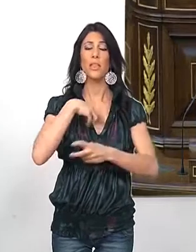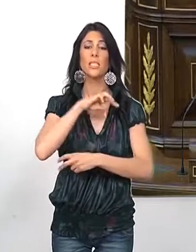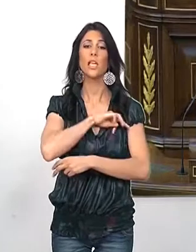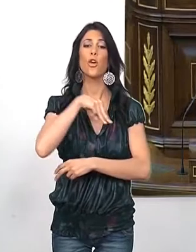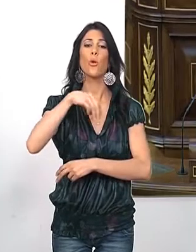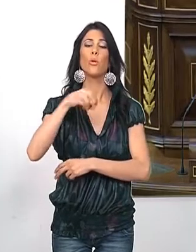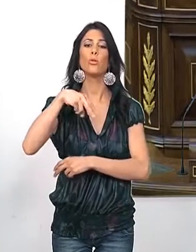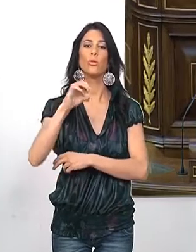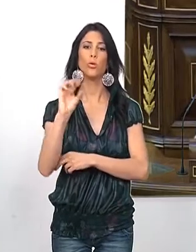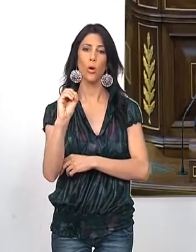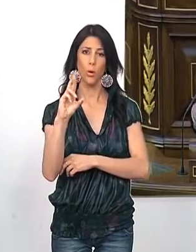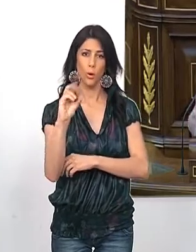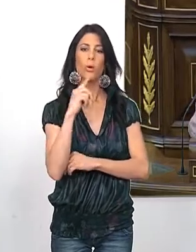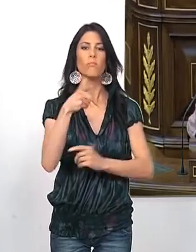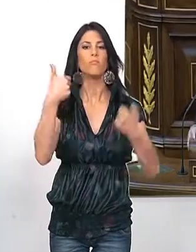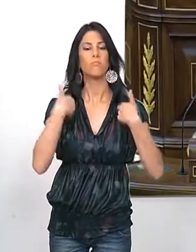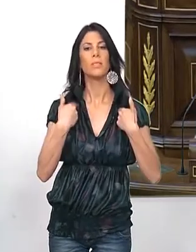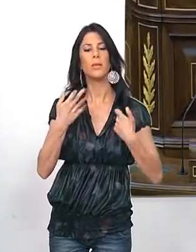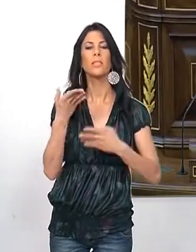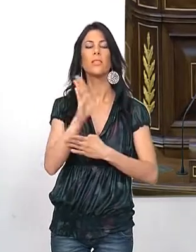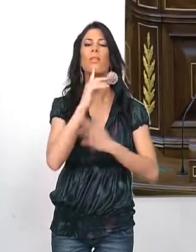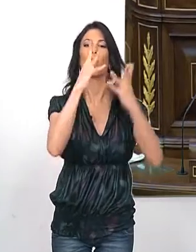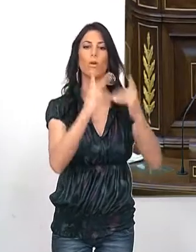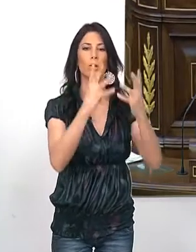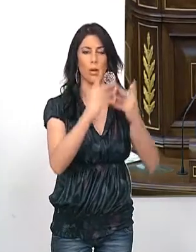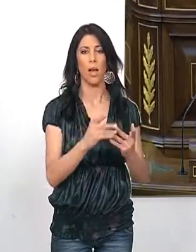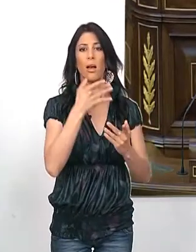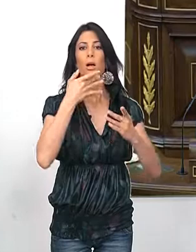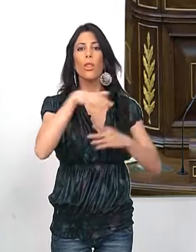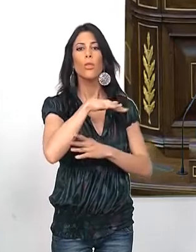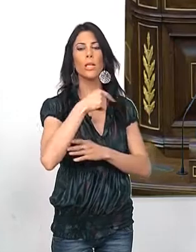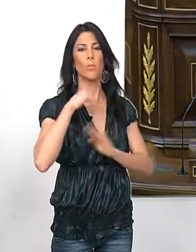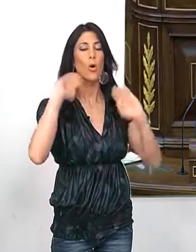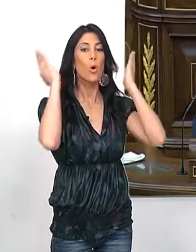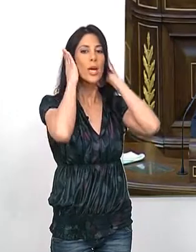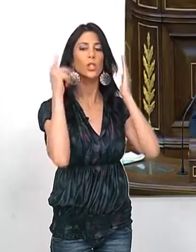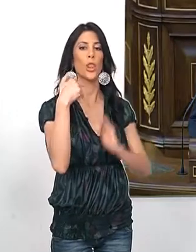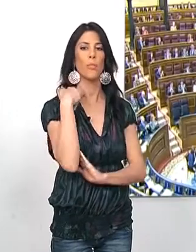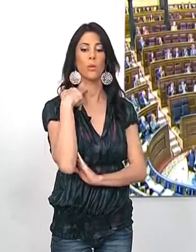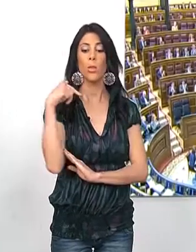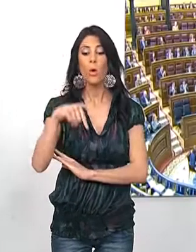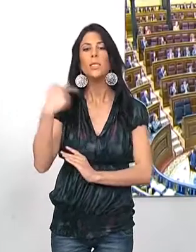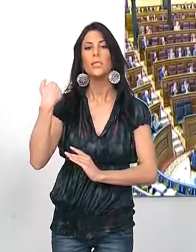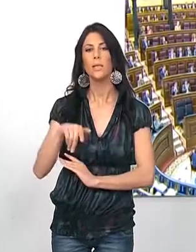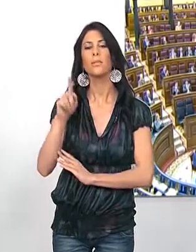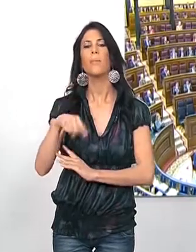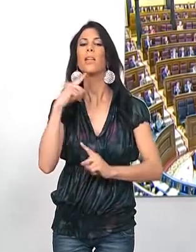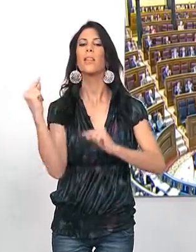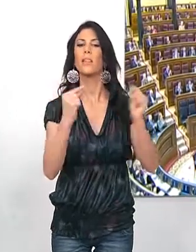Montoro, ha sido el encargado de presentar las cuentas de este ejercicio ante el Pleno del Congreso de los Diputados, que hoy ha debatido las diez enmiendas a la